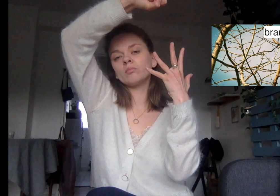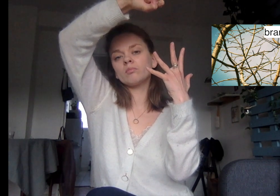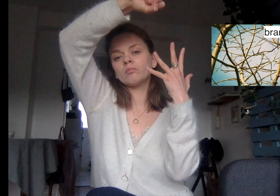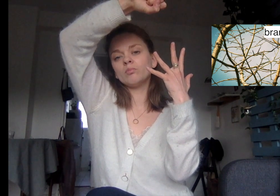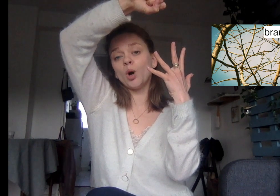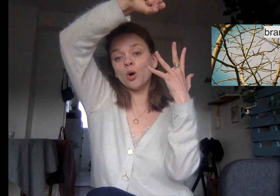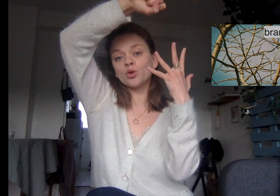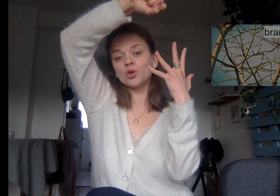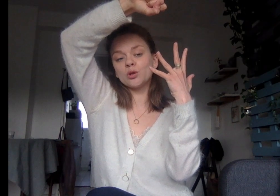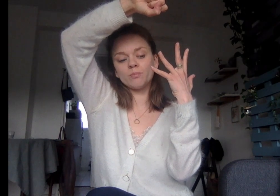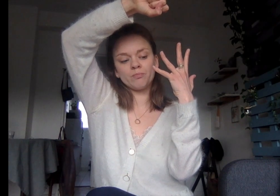Branches.